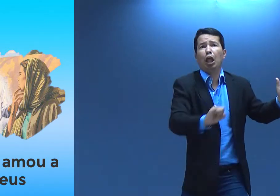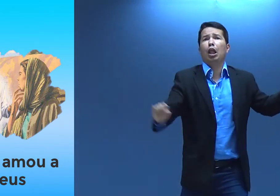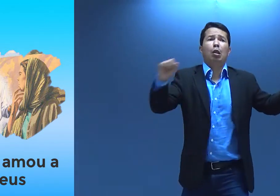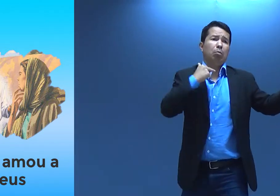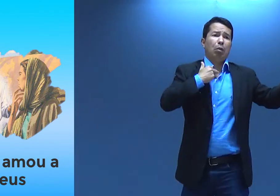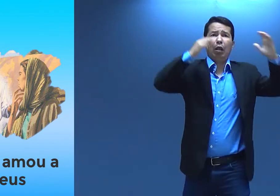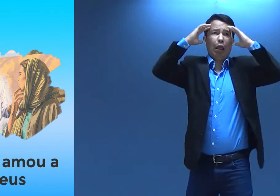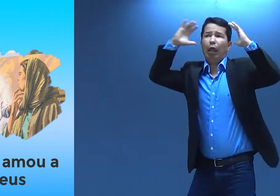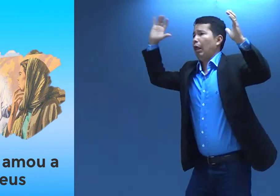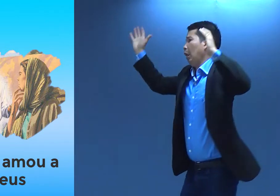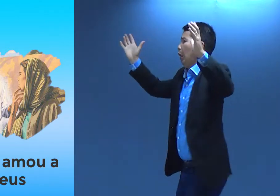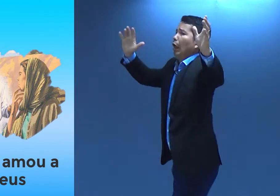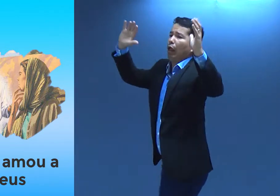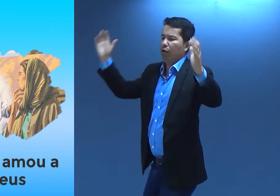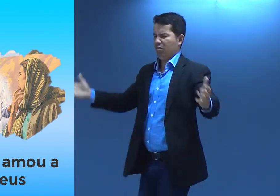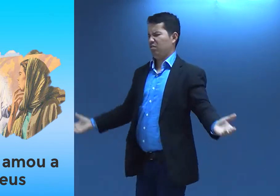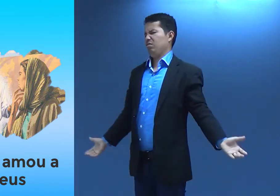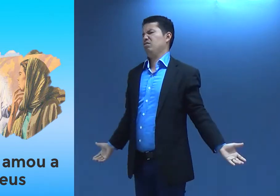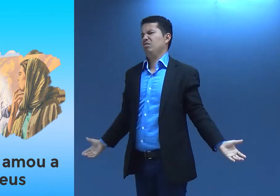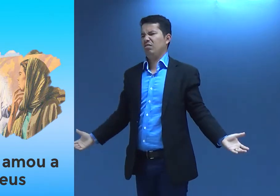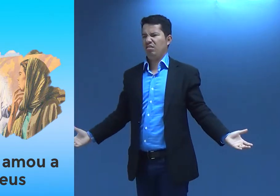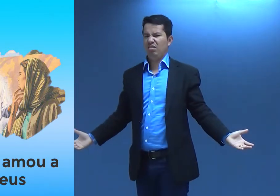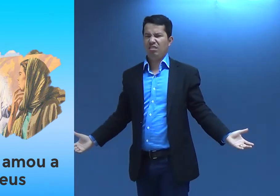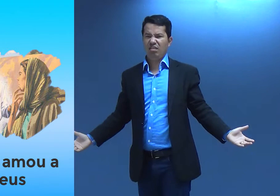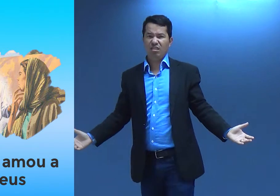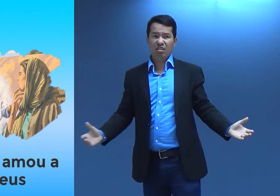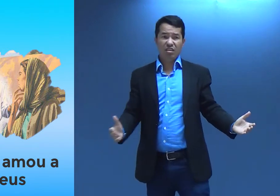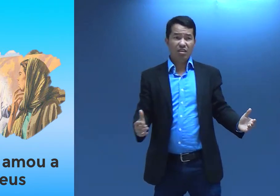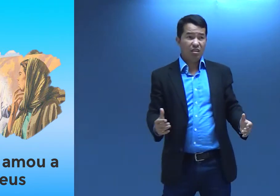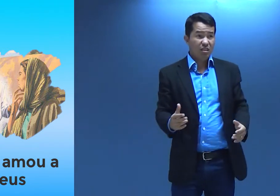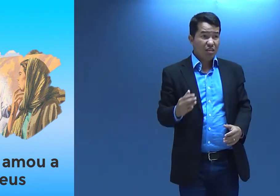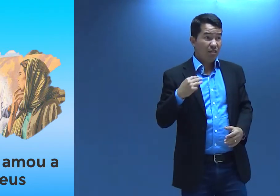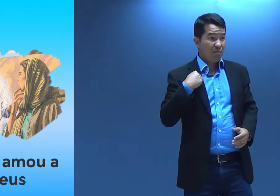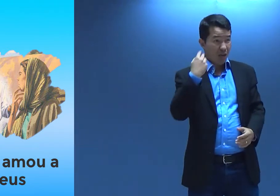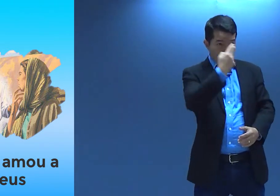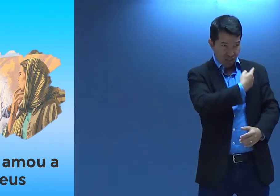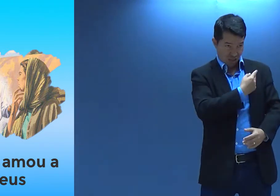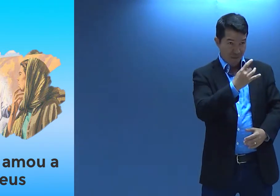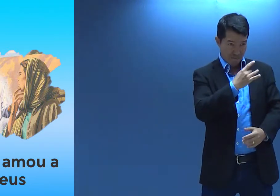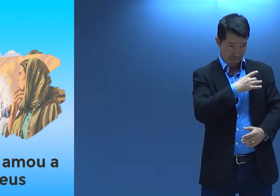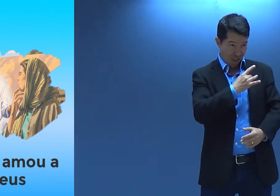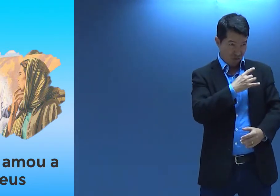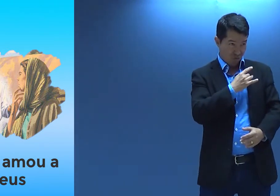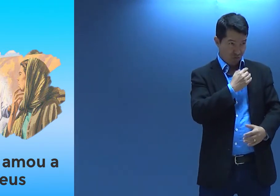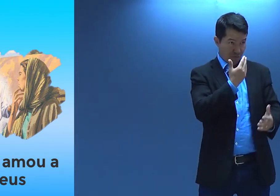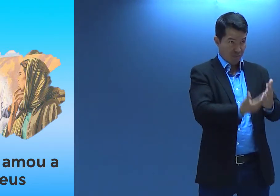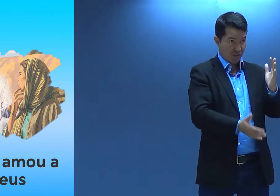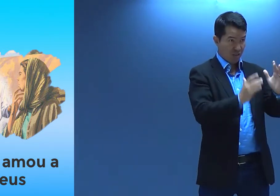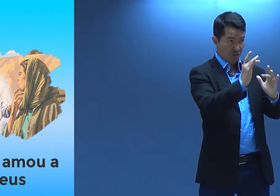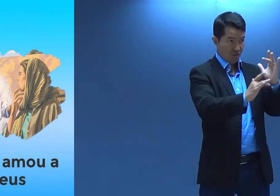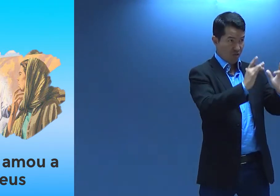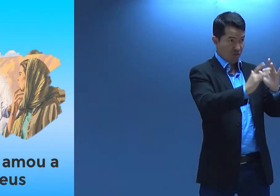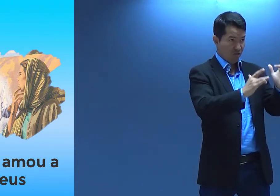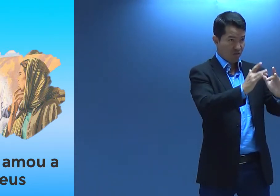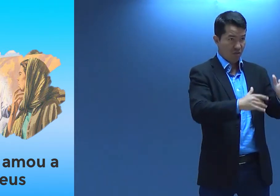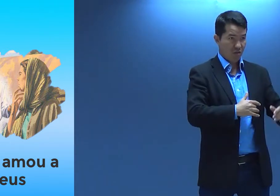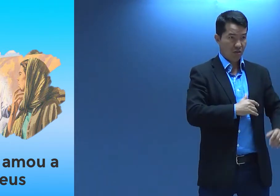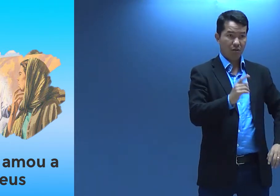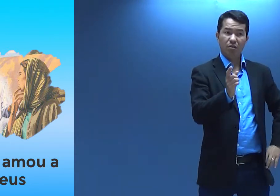porque eu vou ficar solteira. não posso, né? E a gente fica, sim, com essa preocupação. A Maria teve medo de pernê-o noivo?